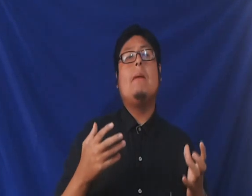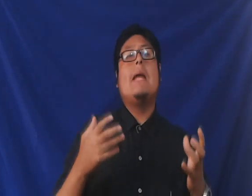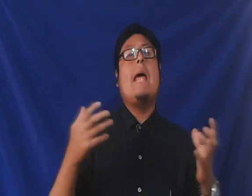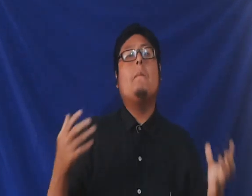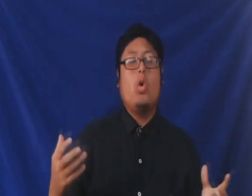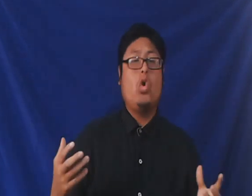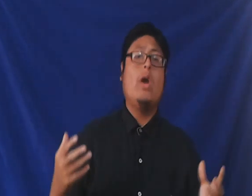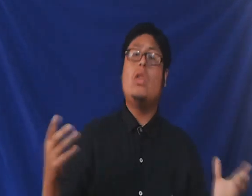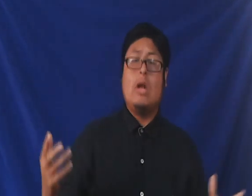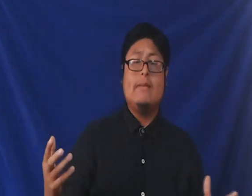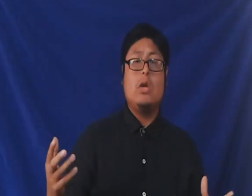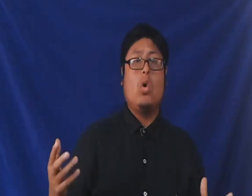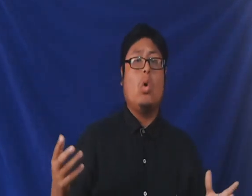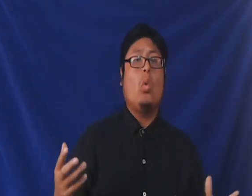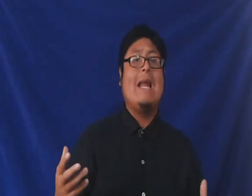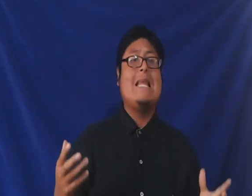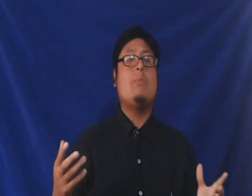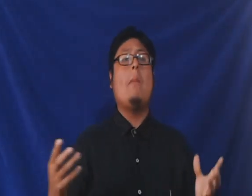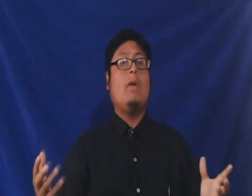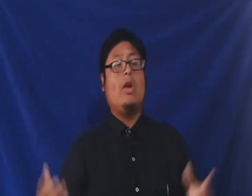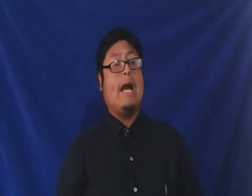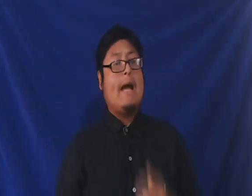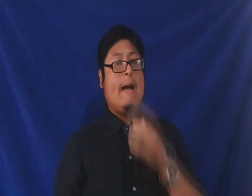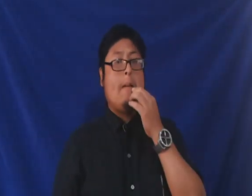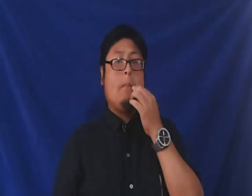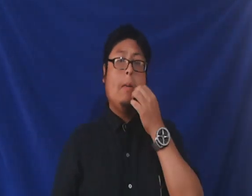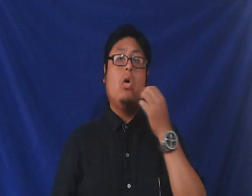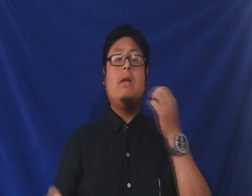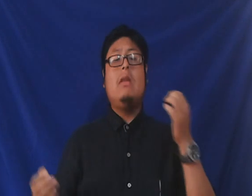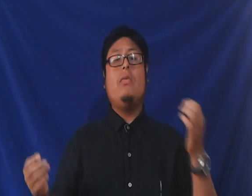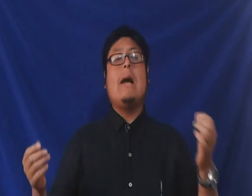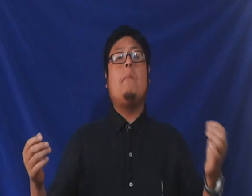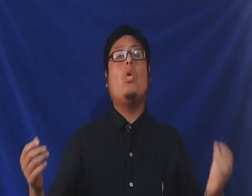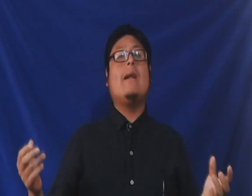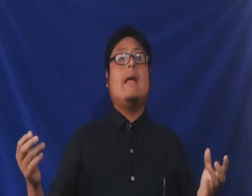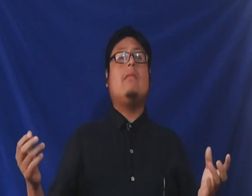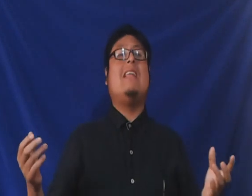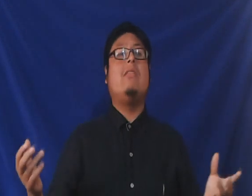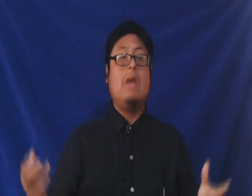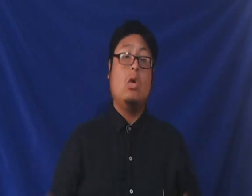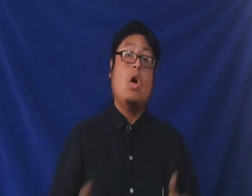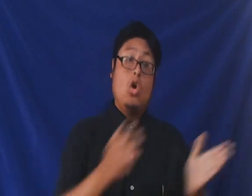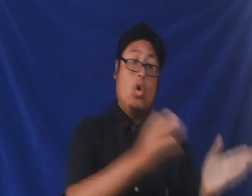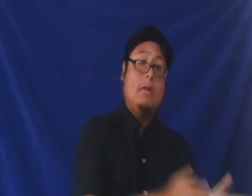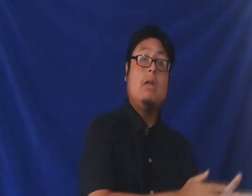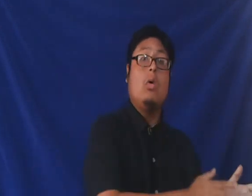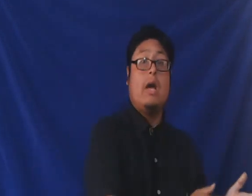primer emporio idolátrico en los cuales le llamó Babilonia. Babilonia significa puertas del cielo. Lo mismo que